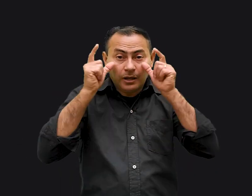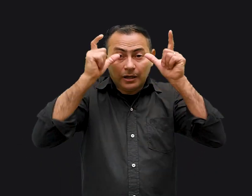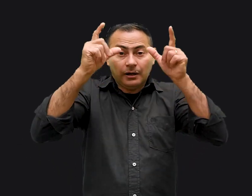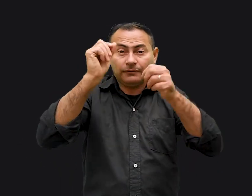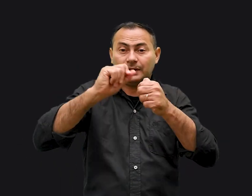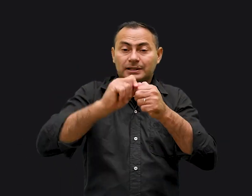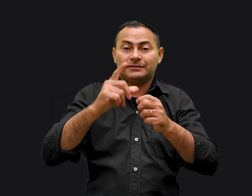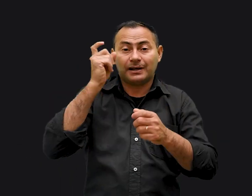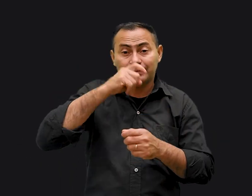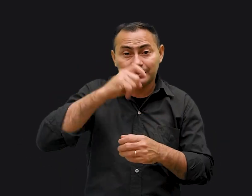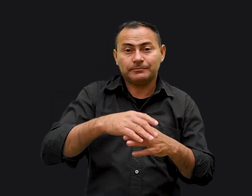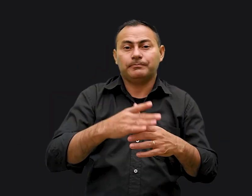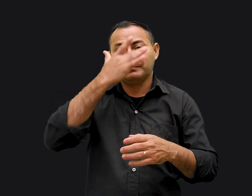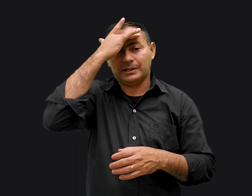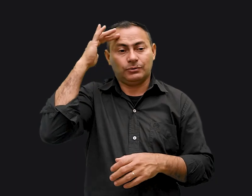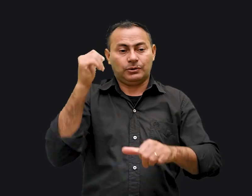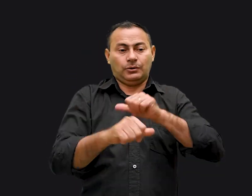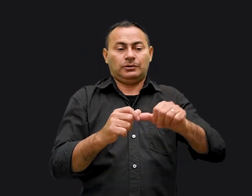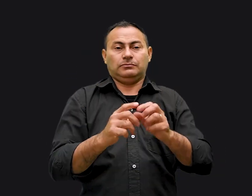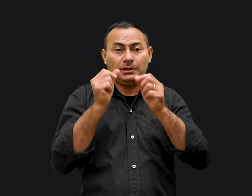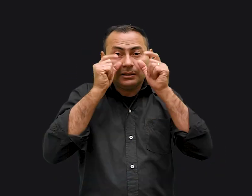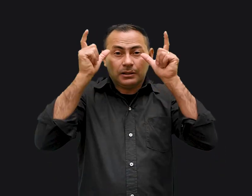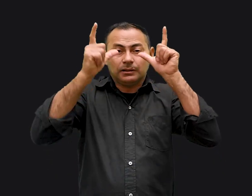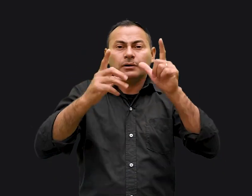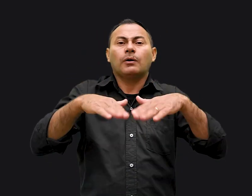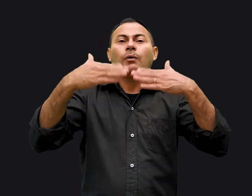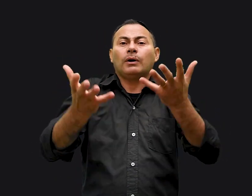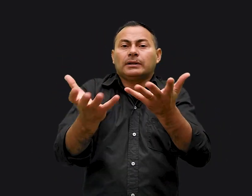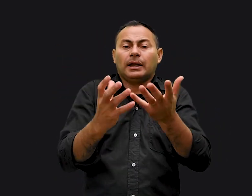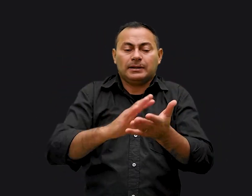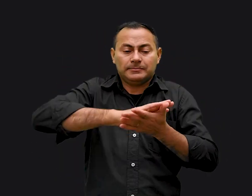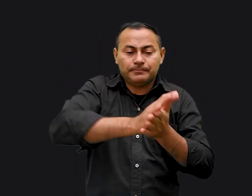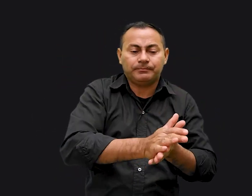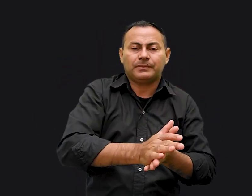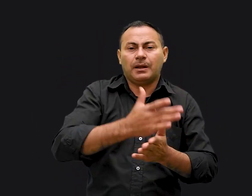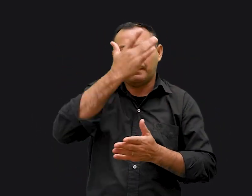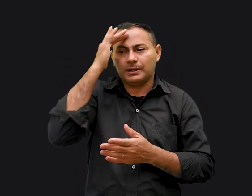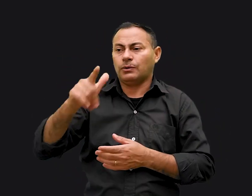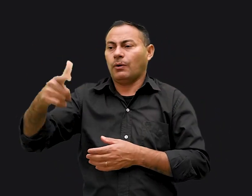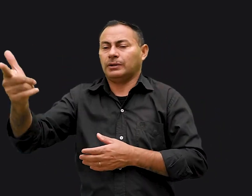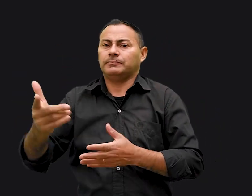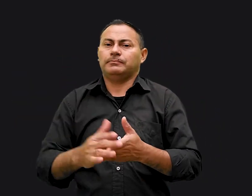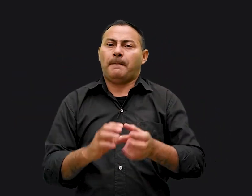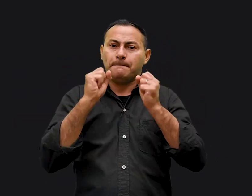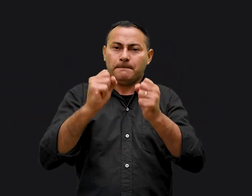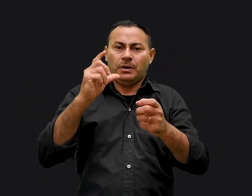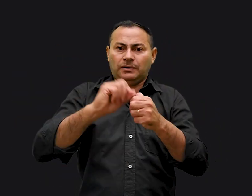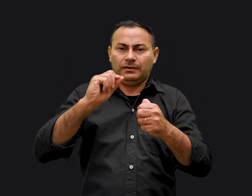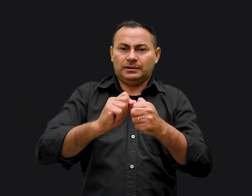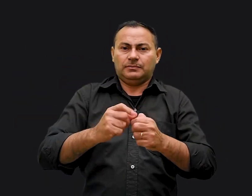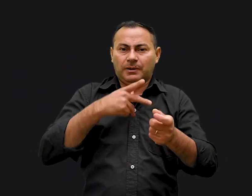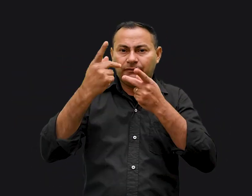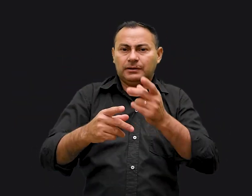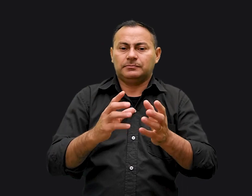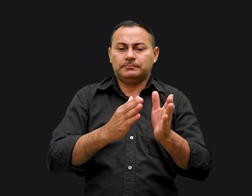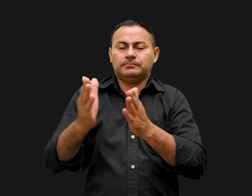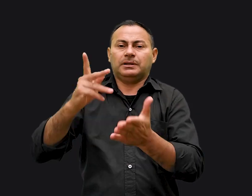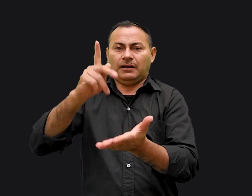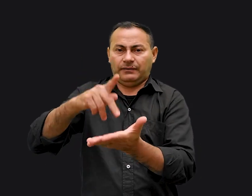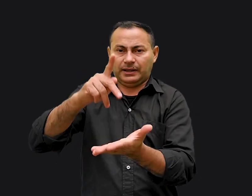fazer isso Pessoas se tornam espertas nisso quando querem destruir alguém outro Eles podem fazer isso dizendo parte da verdade